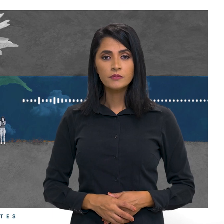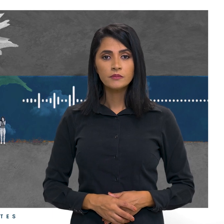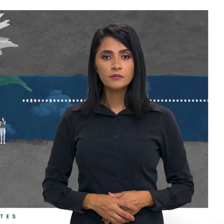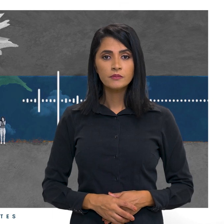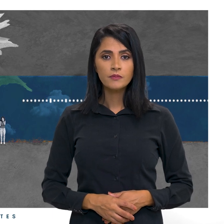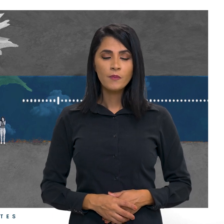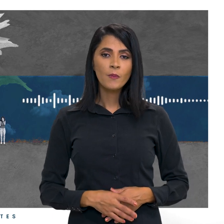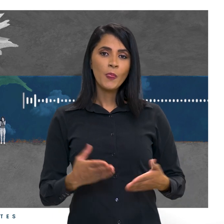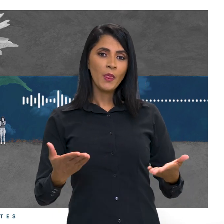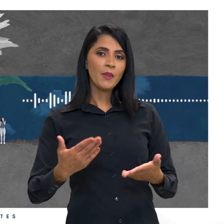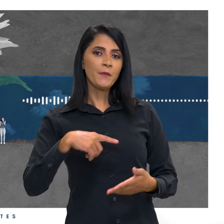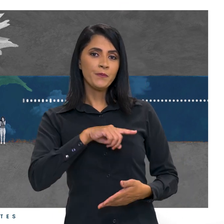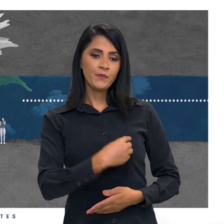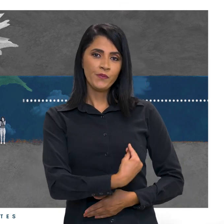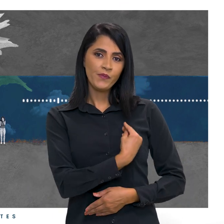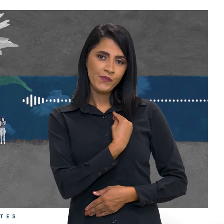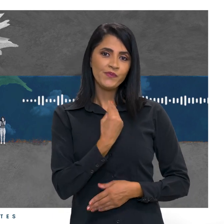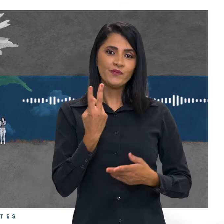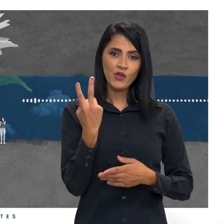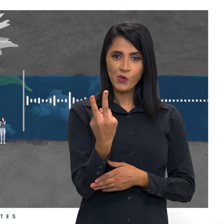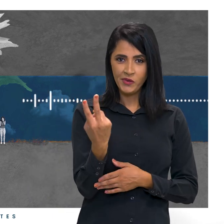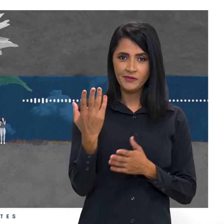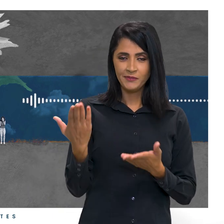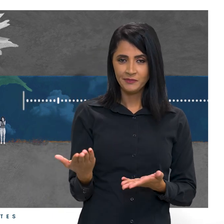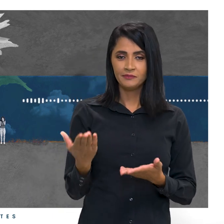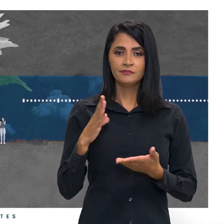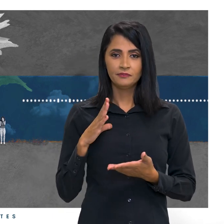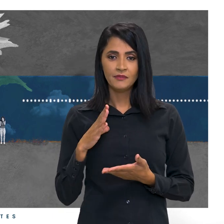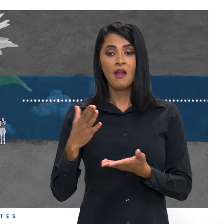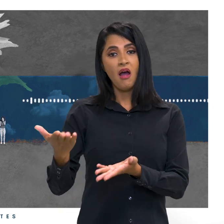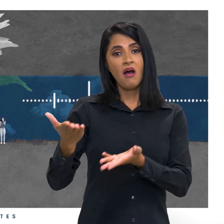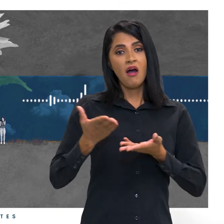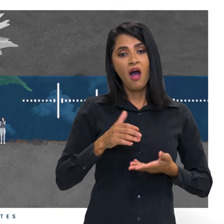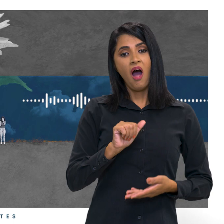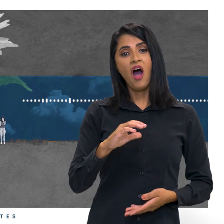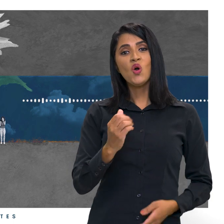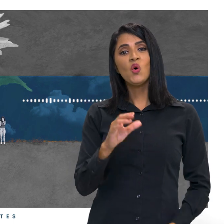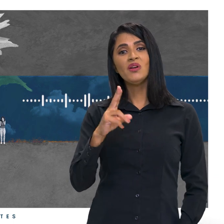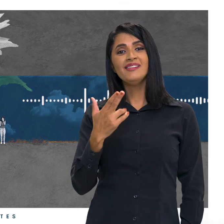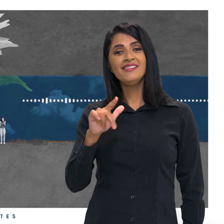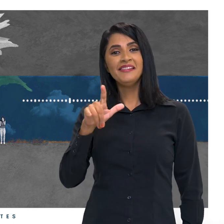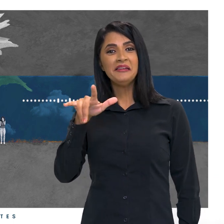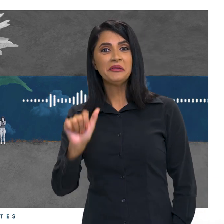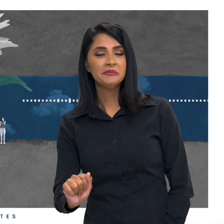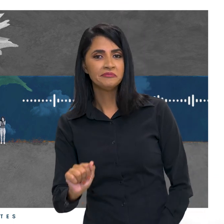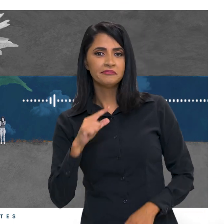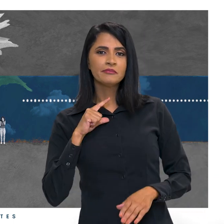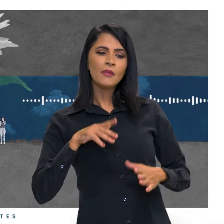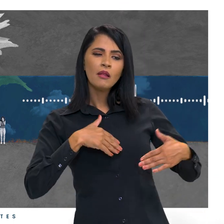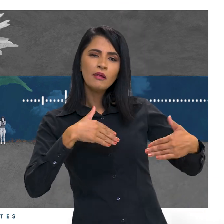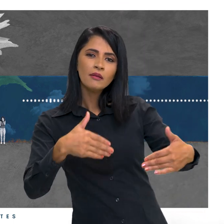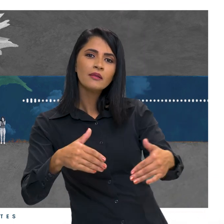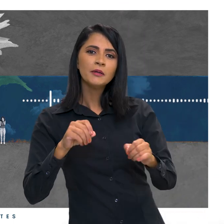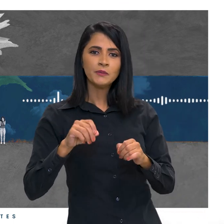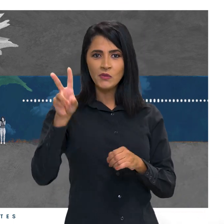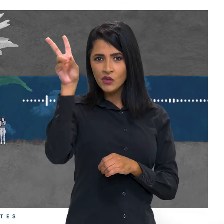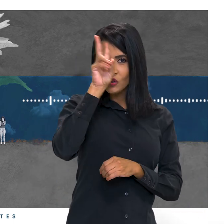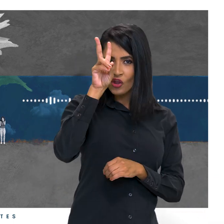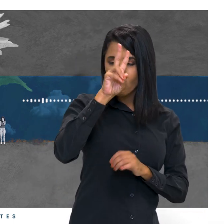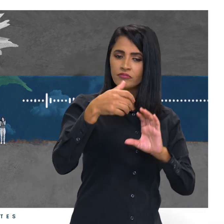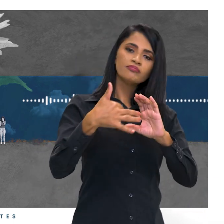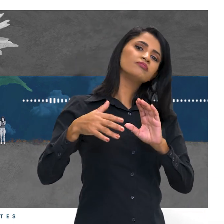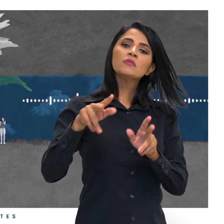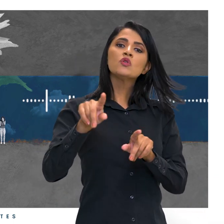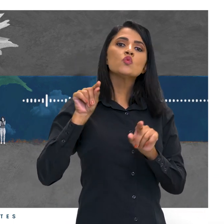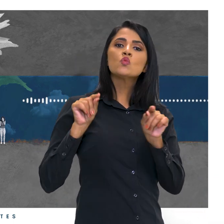Estamos presentes, parte 2. A acolhida. Ao longo dos episódios, o Histórias Raras escolheu